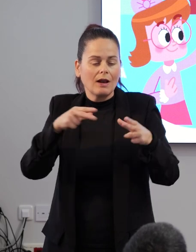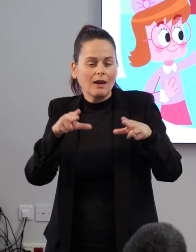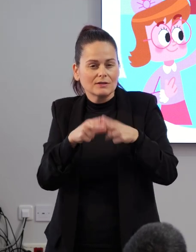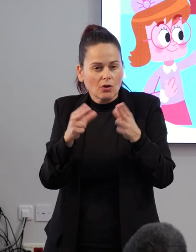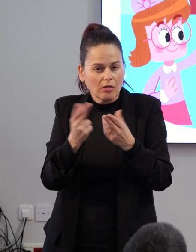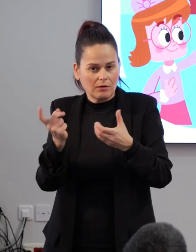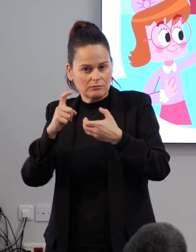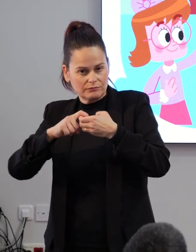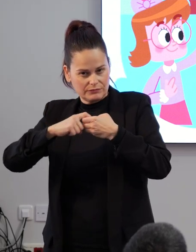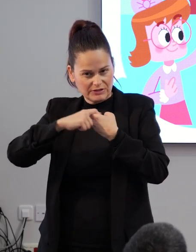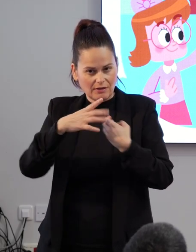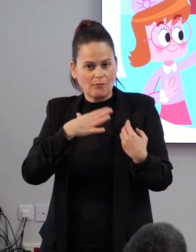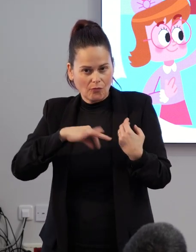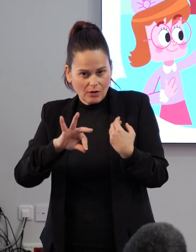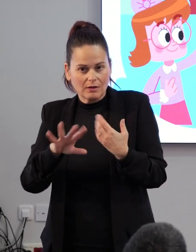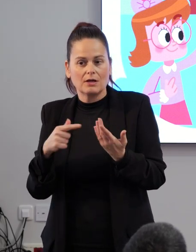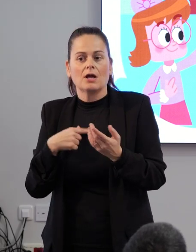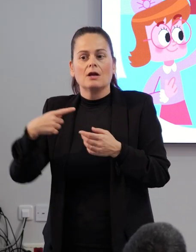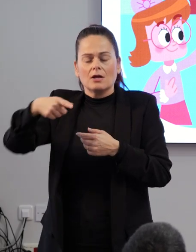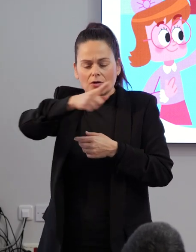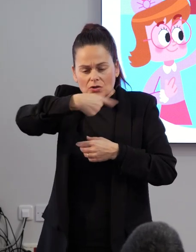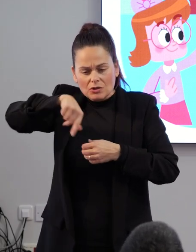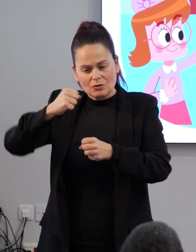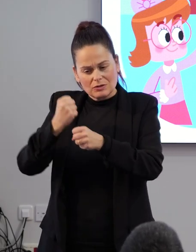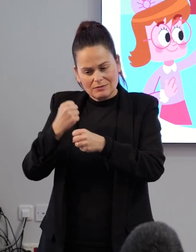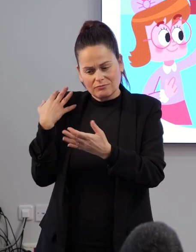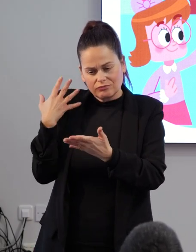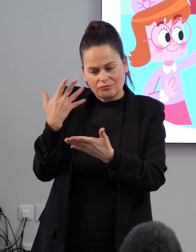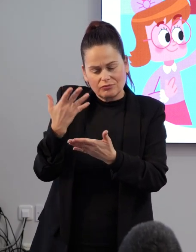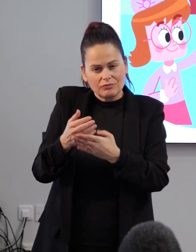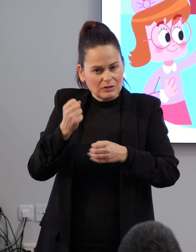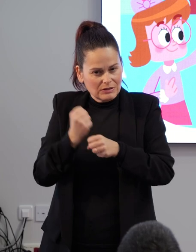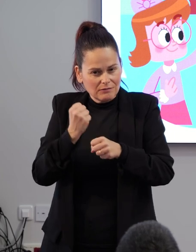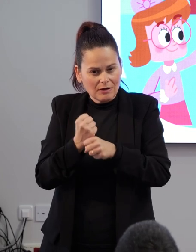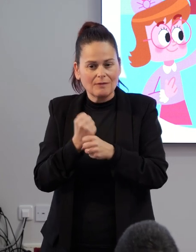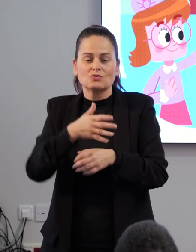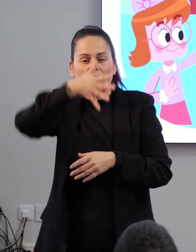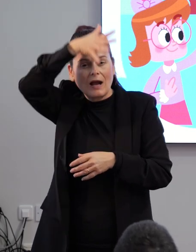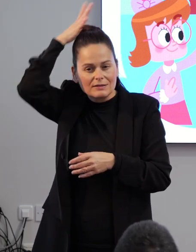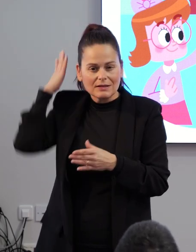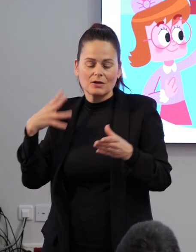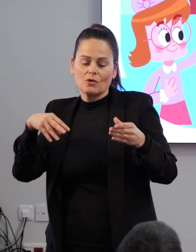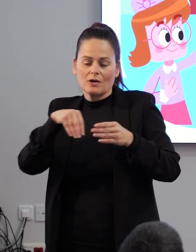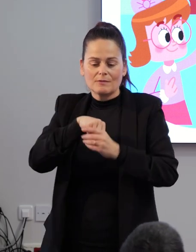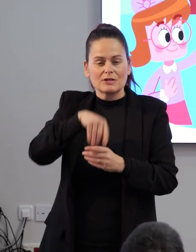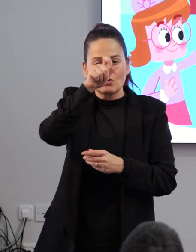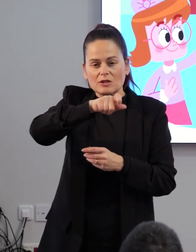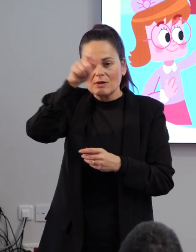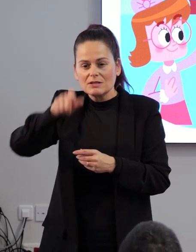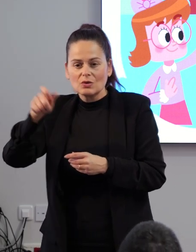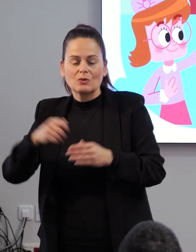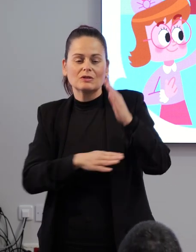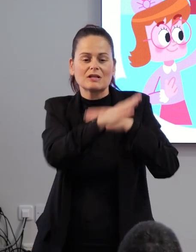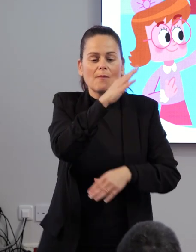cartagenera. Seguimos trabajando para construir una cartagenera más inclusiva, donde todas las personas con y sin